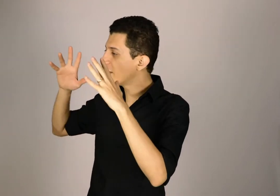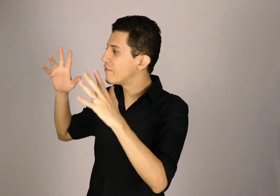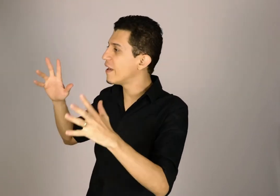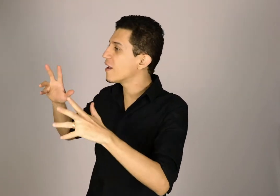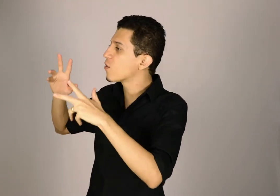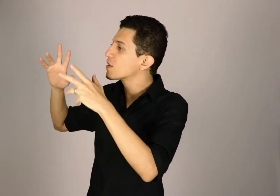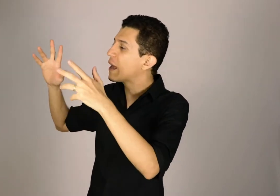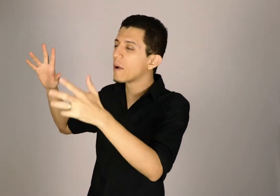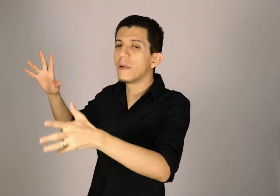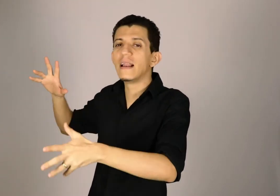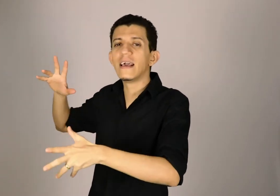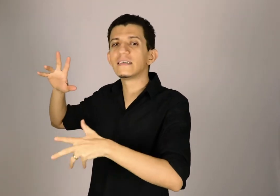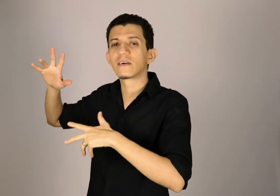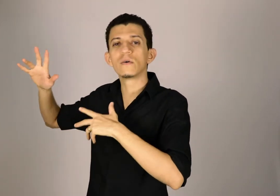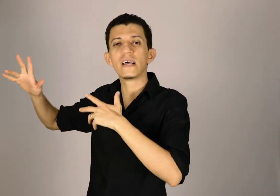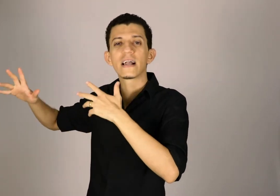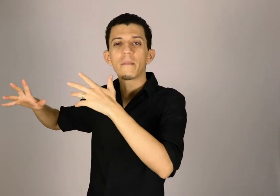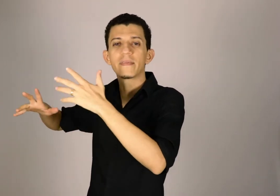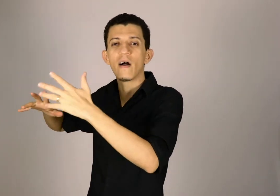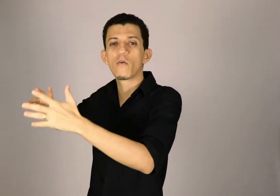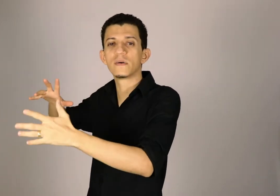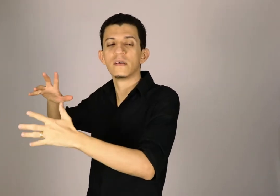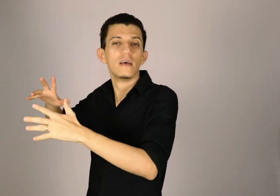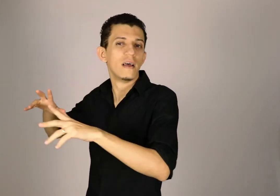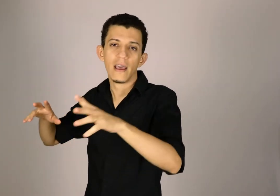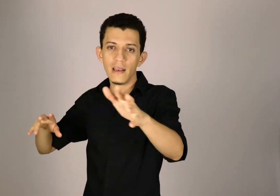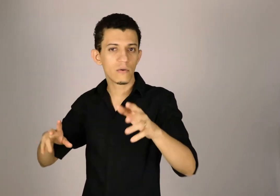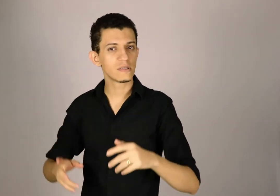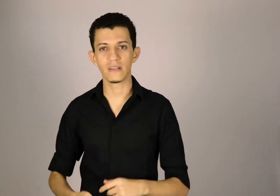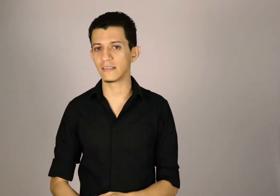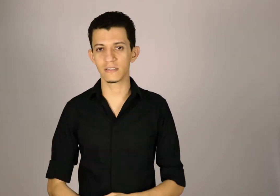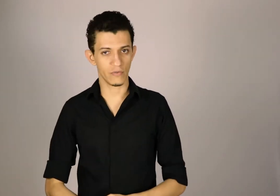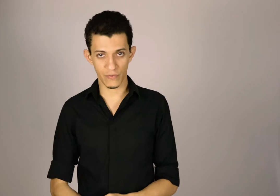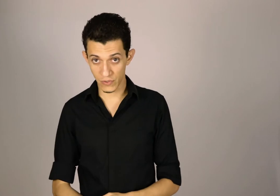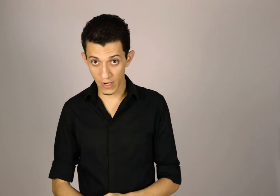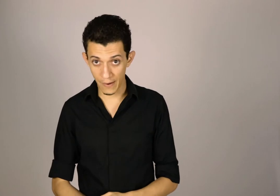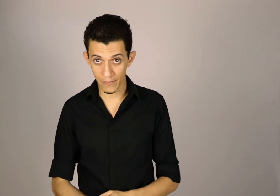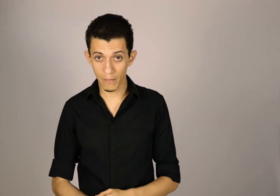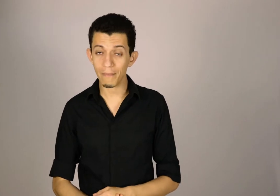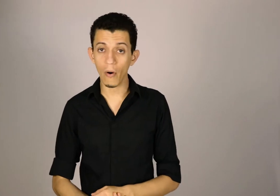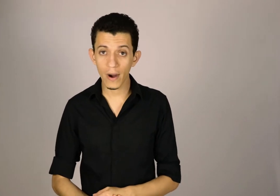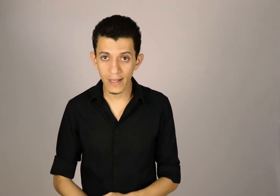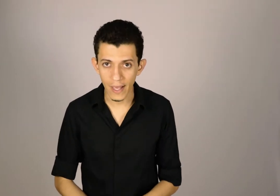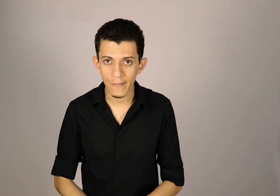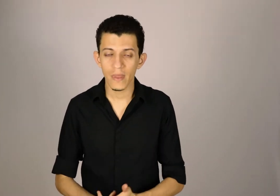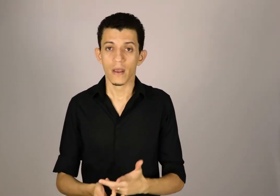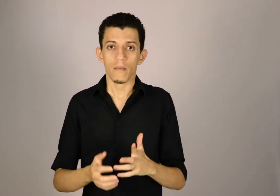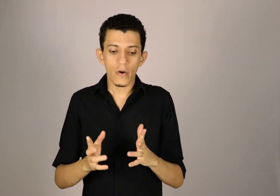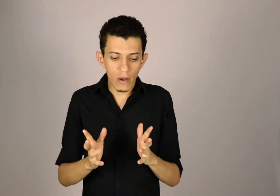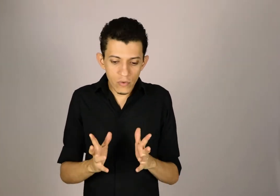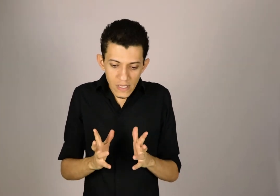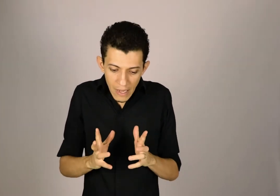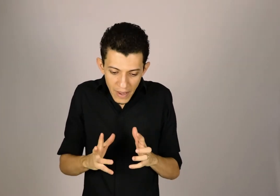vê, contempla a beleza, consegue captar algumas línguas de sinais, mas não vai funcionar. Por quê? Porque um dos elementos